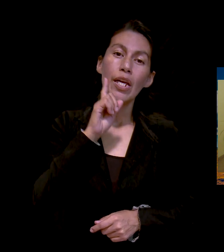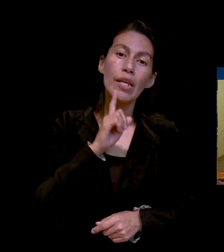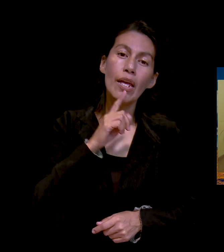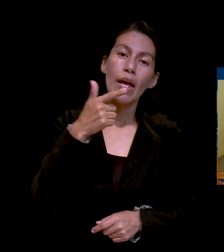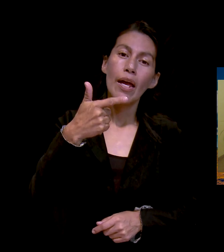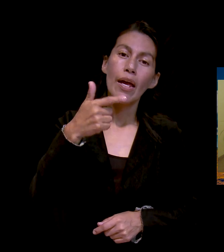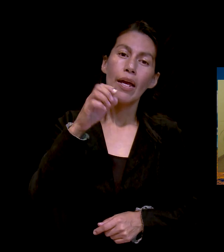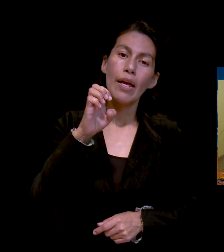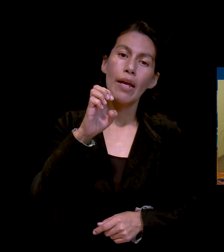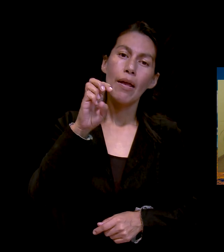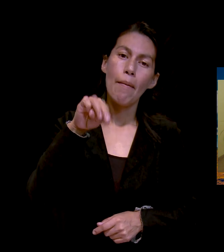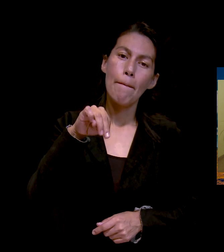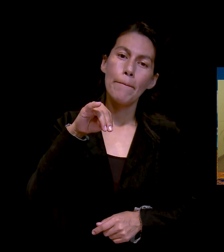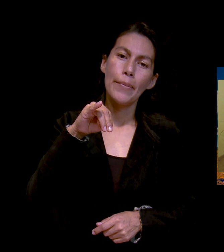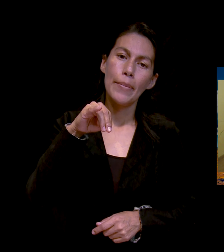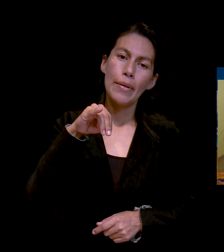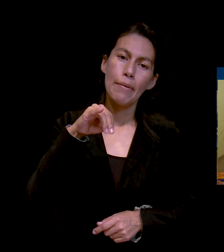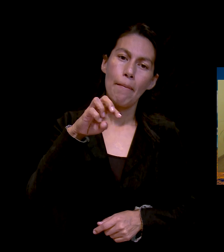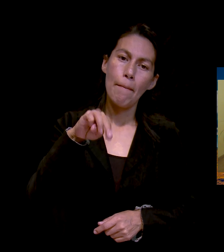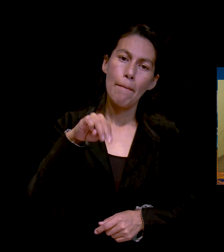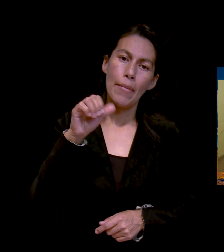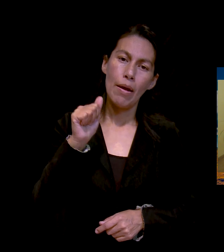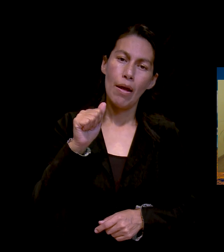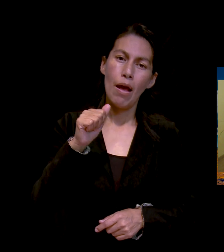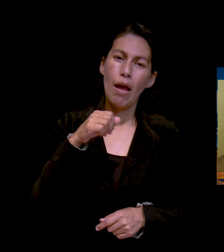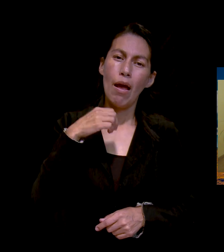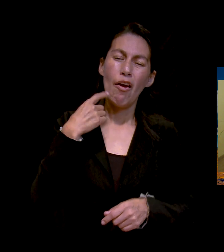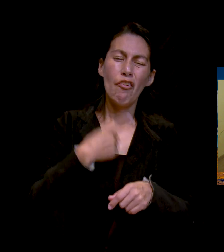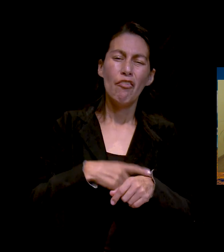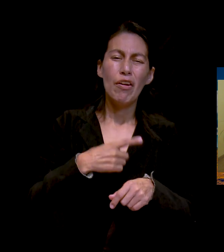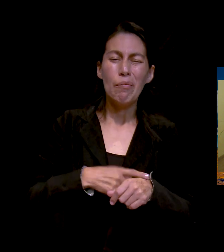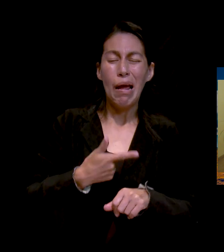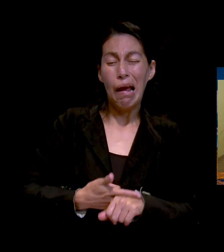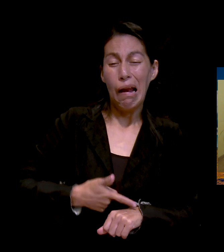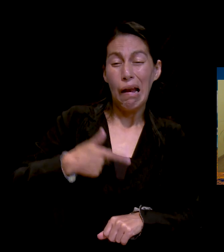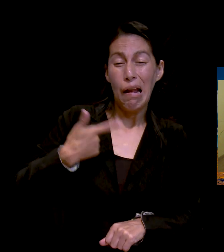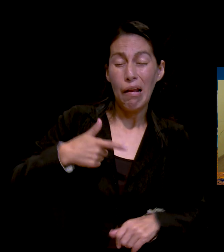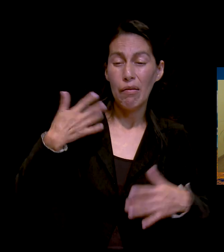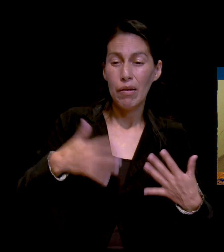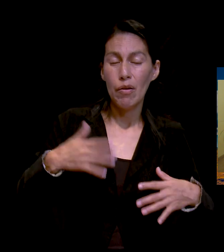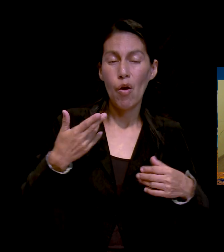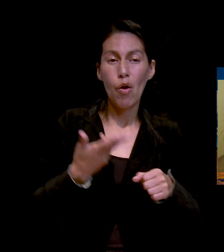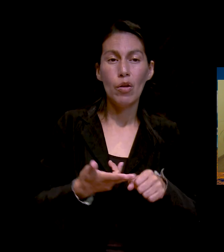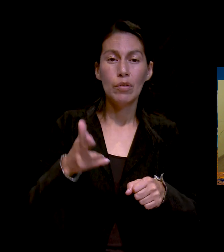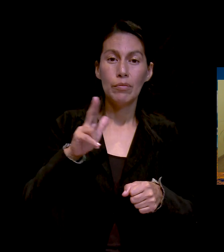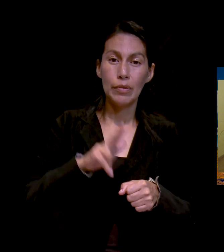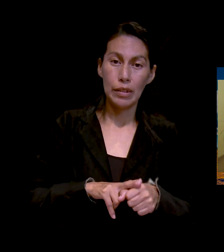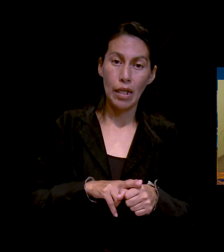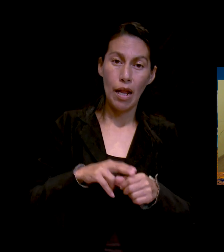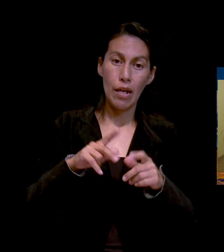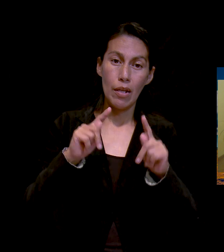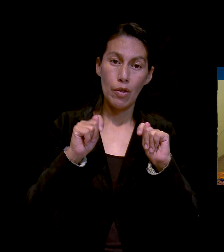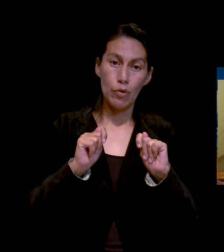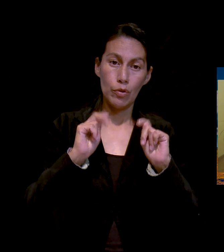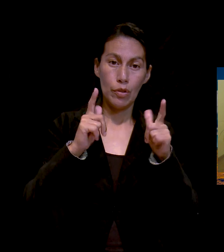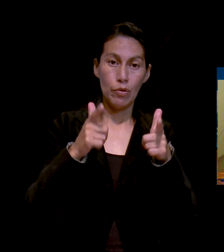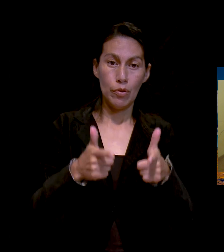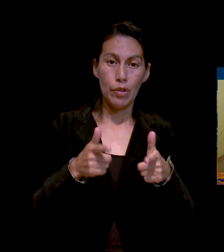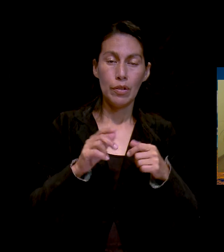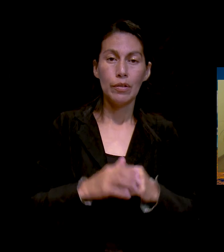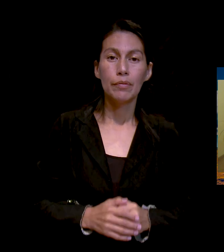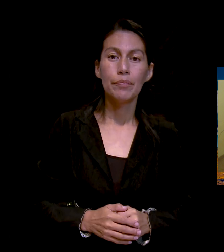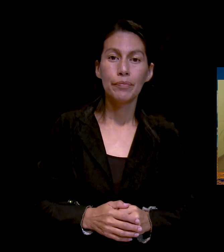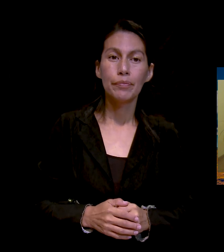Gómez Maza, en Tuscla Gutiérrez. Dios, padres, esperan un milagro. Nos unimos